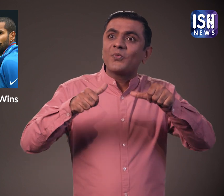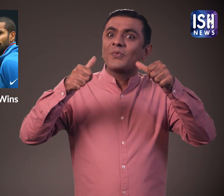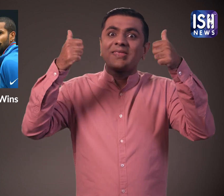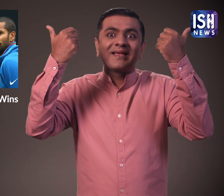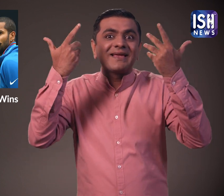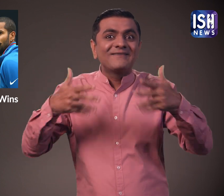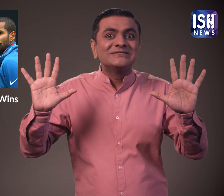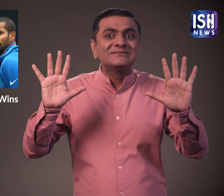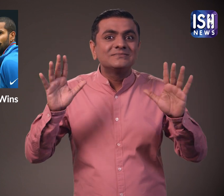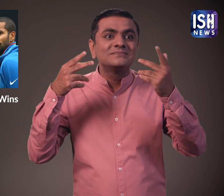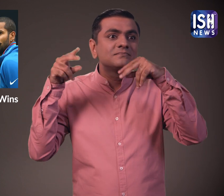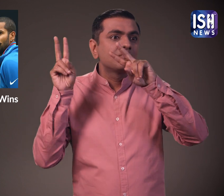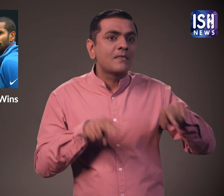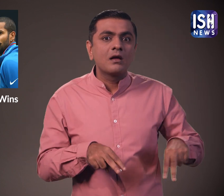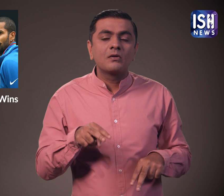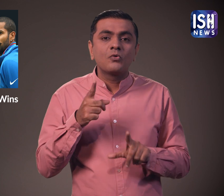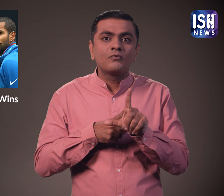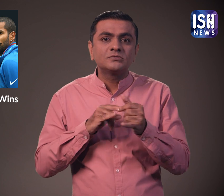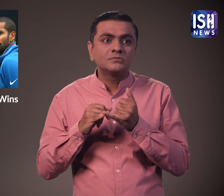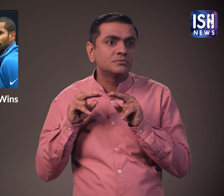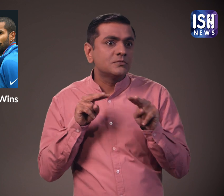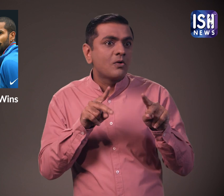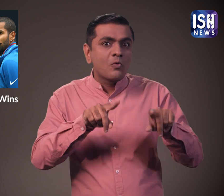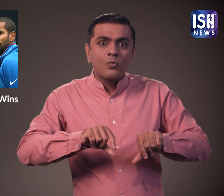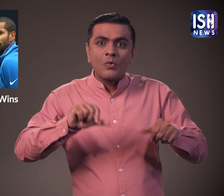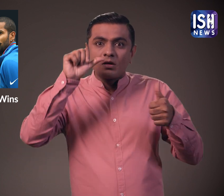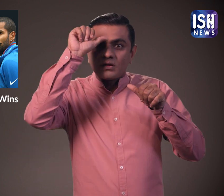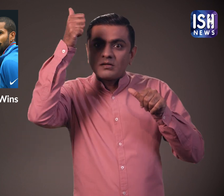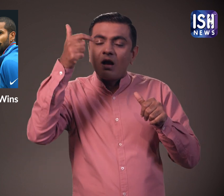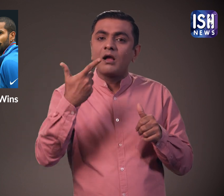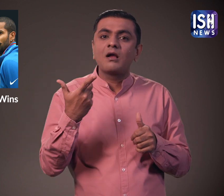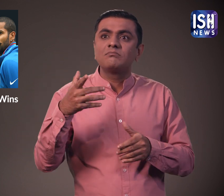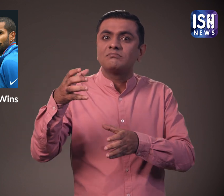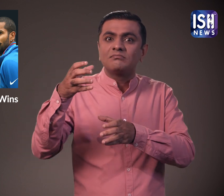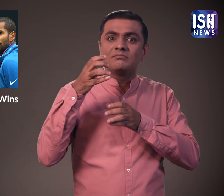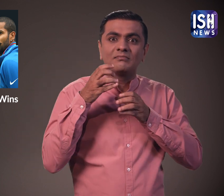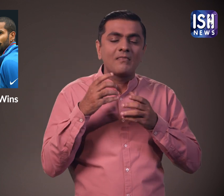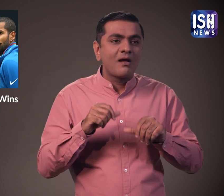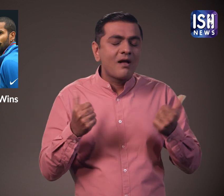के बाद युवराज ने एक बार फिर ट्वीट कर भारत को गौरानवित करने के लिए बढ़ाई